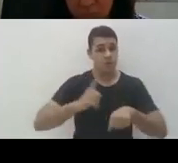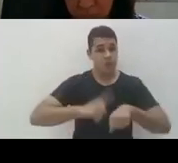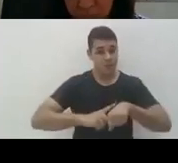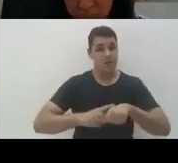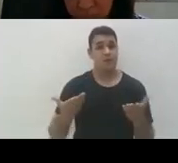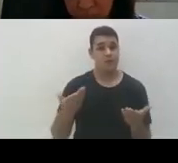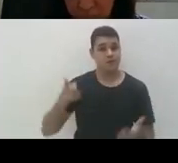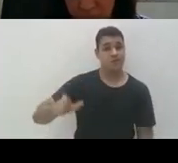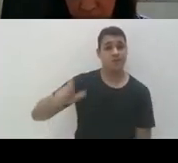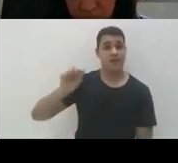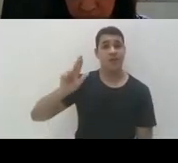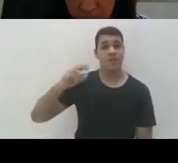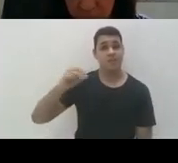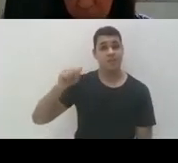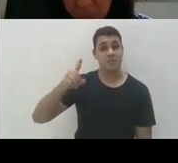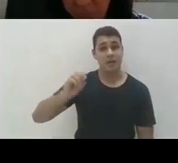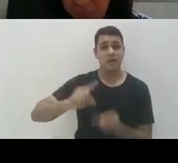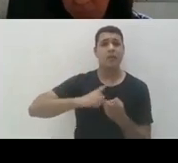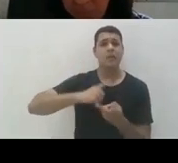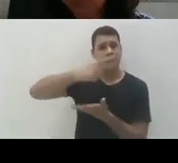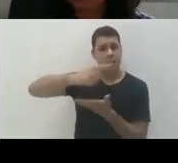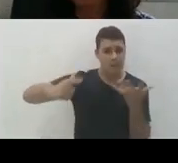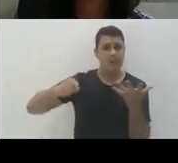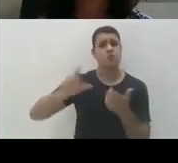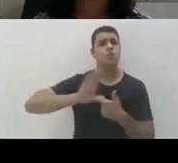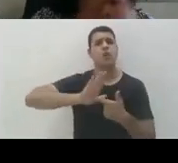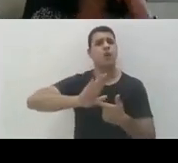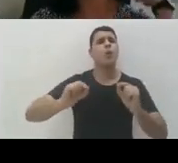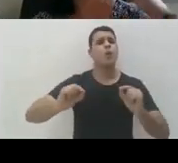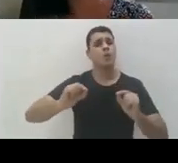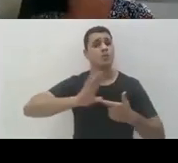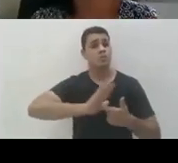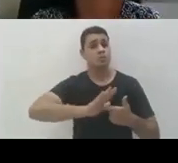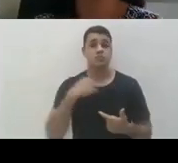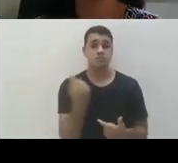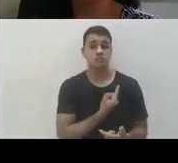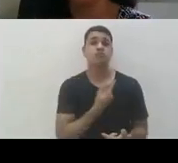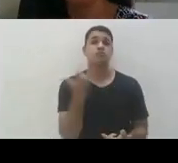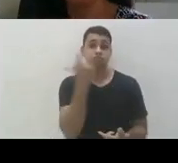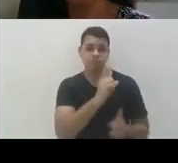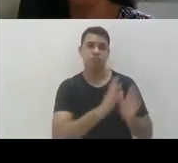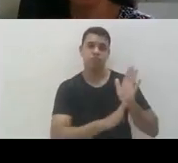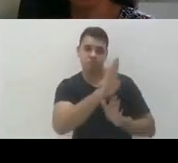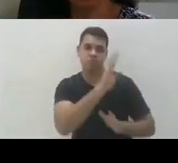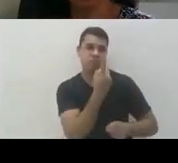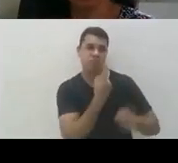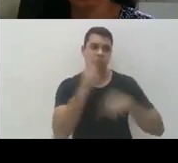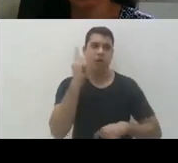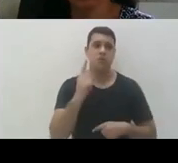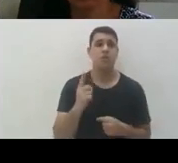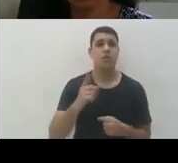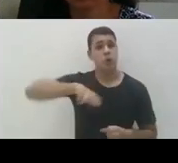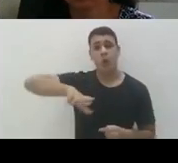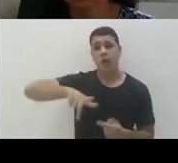os demais, com você, Tatiana, eu acho que isso mostra os nossos avanços institucionais, que nem sempre são tão